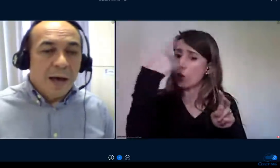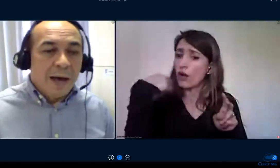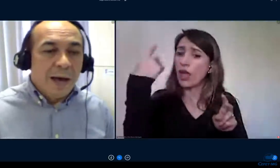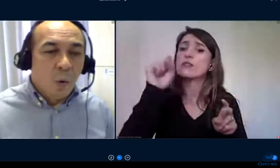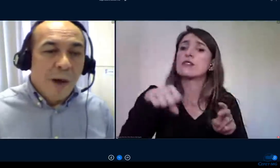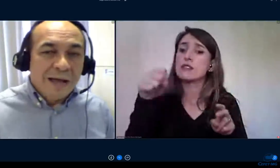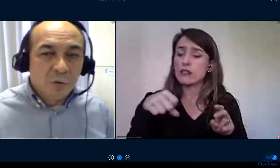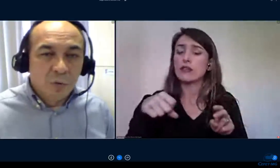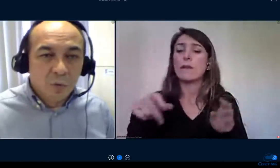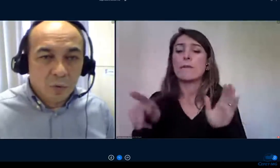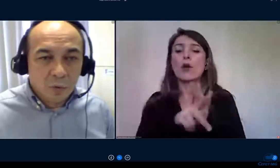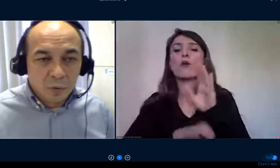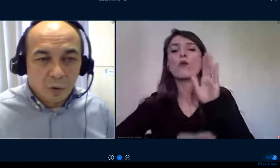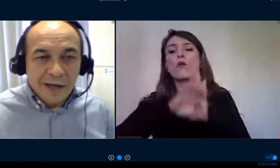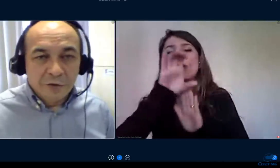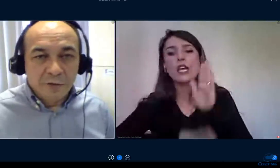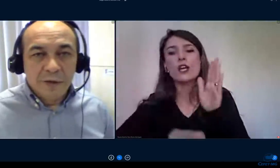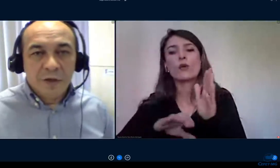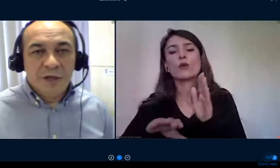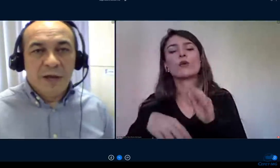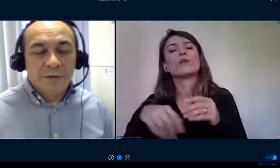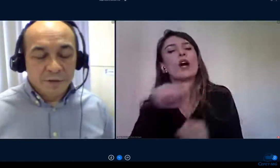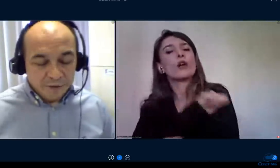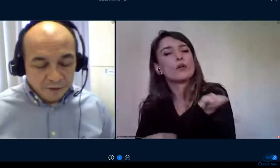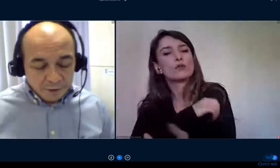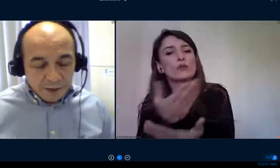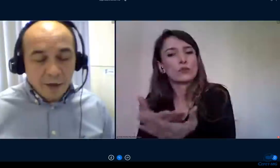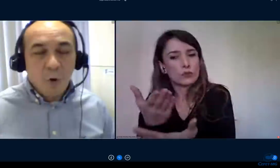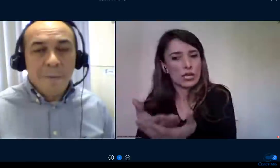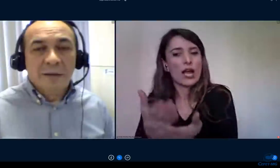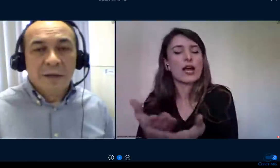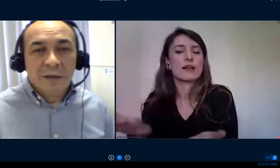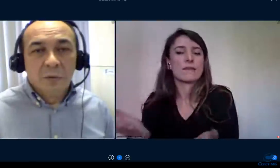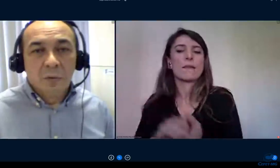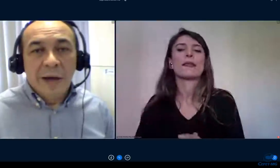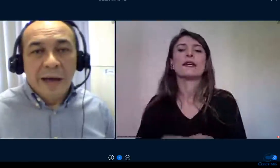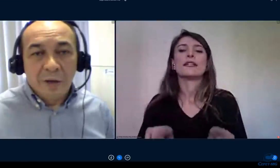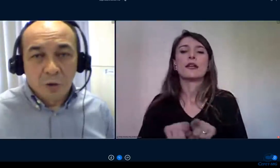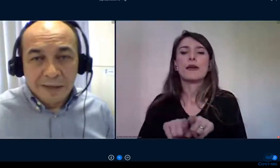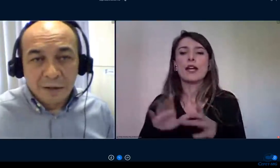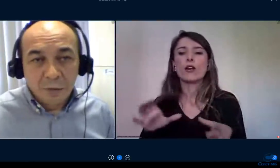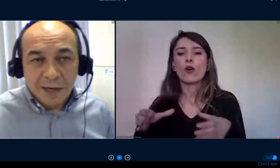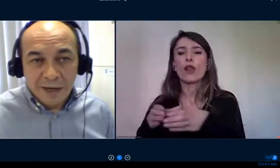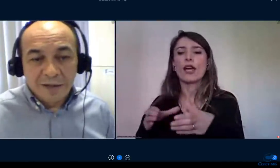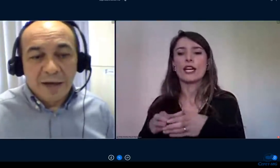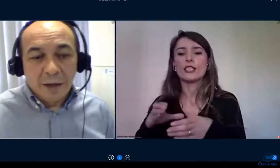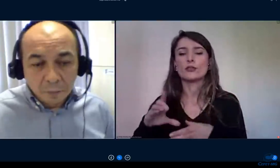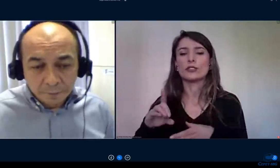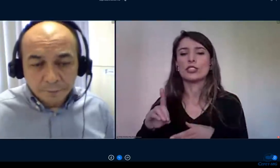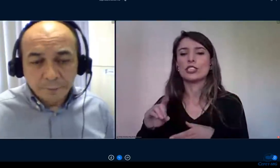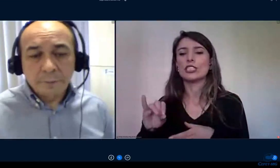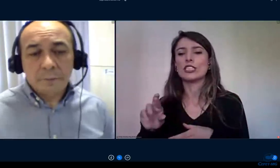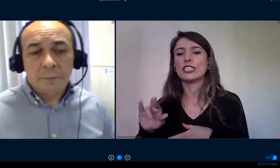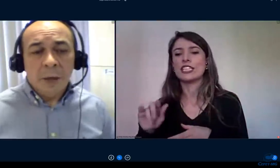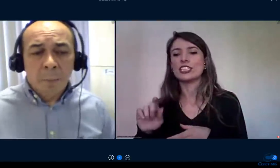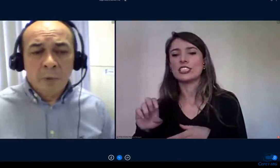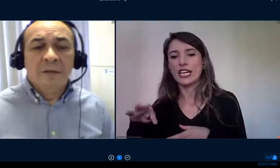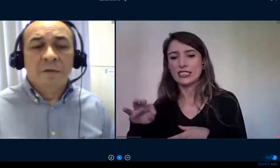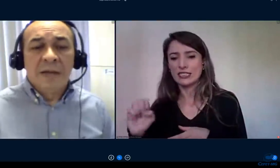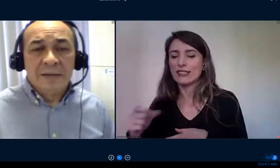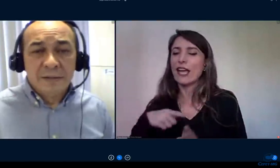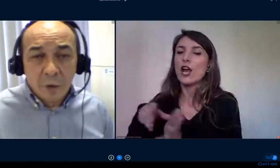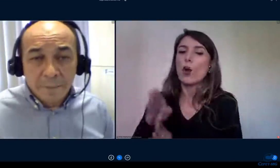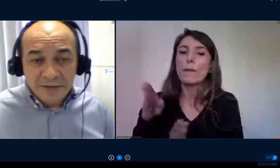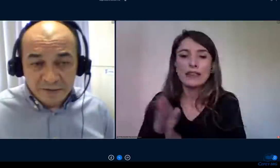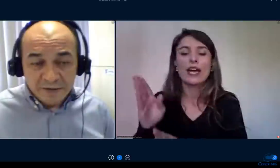o ato do colégio de dirigentes recomendando a retomada do calendário por